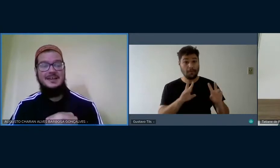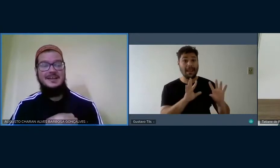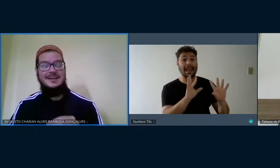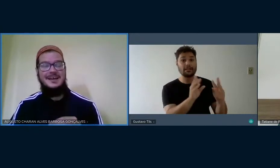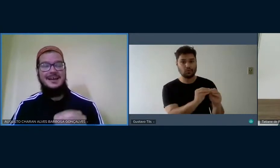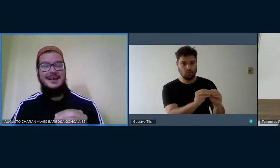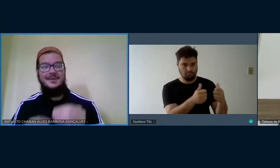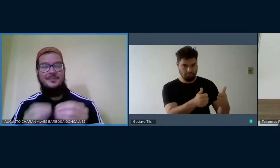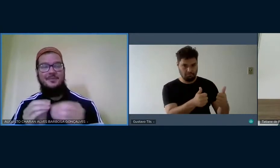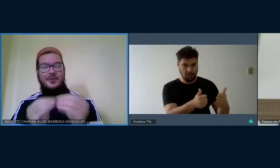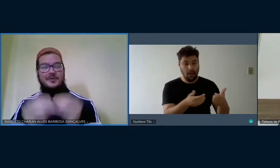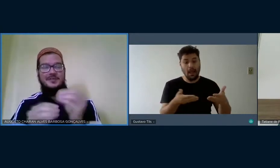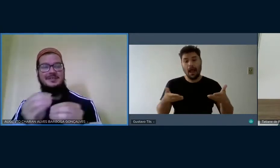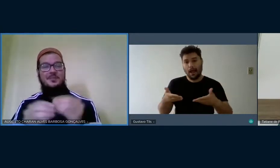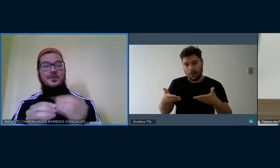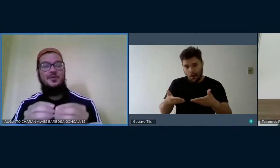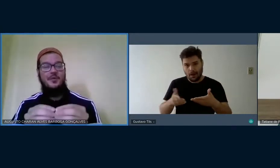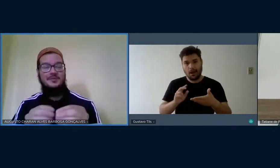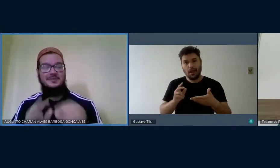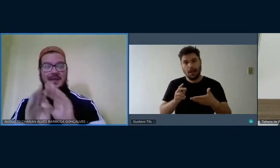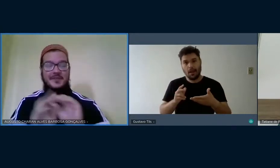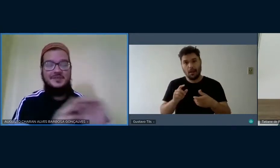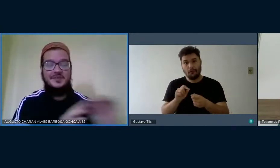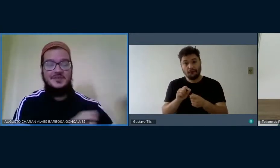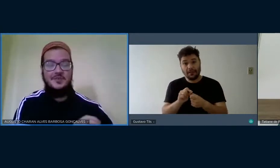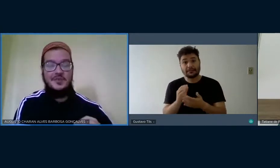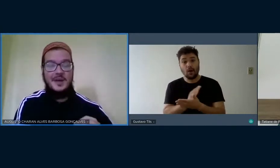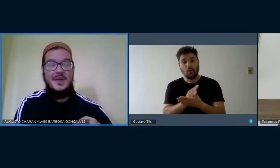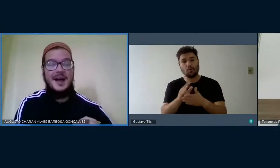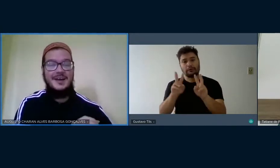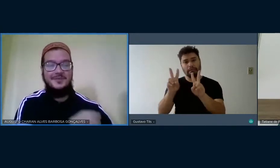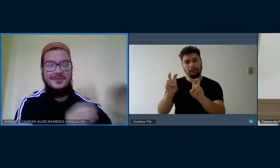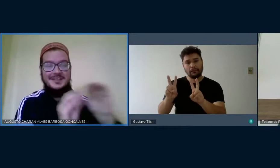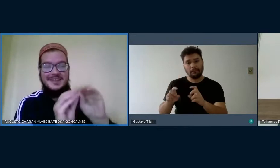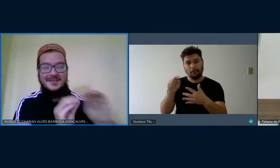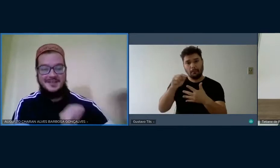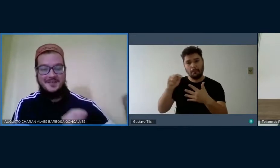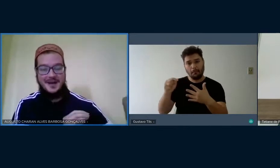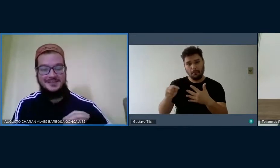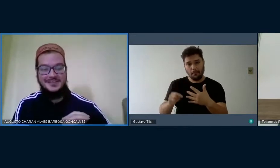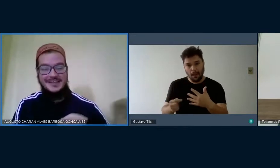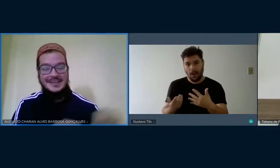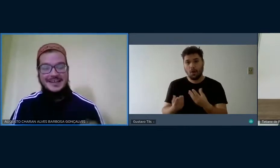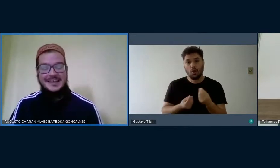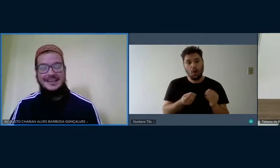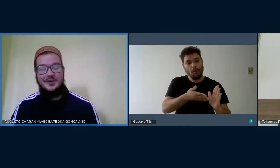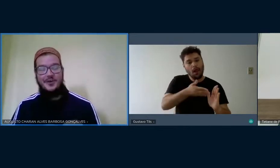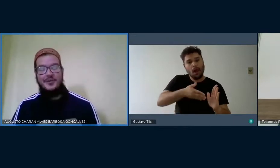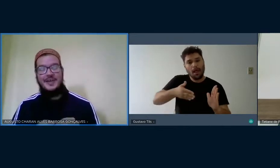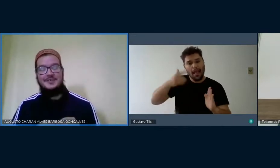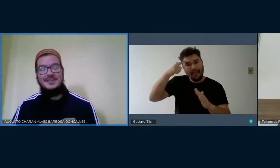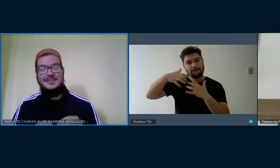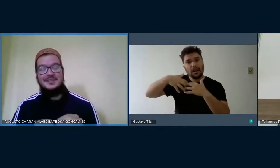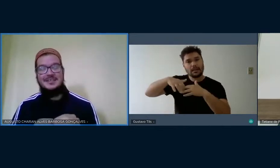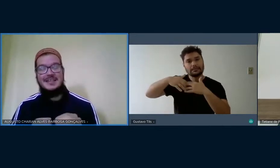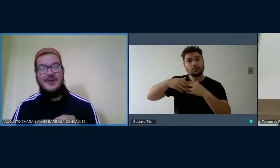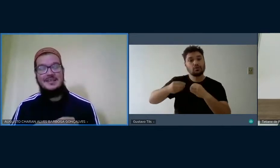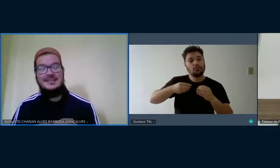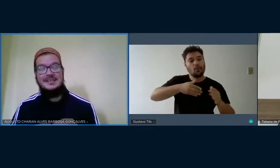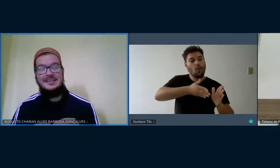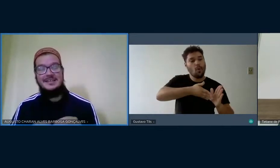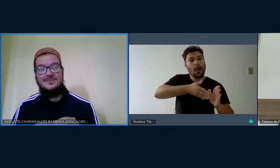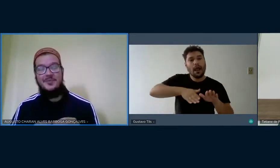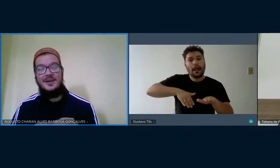passar, fiz assim por tópicos, reflexões sobre o caminhar, quando você escreve essa parte. Então, eu coloquei o seguinte, que